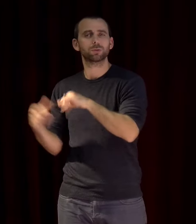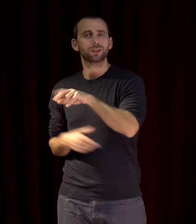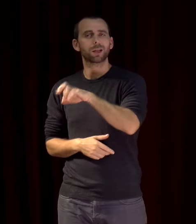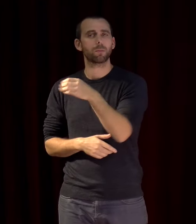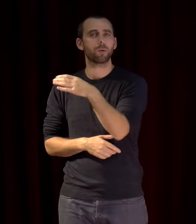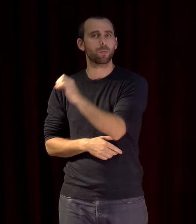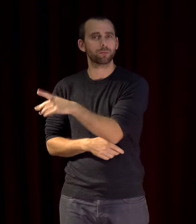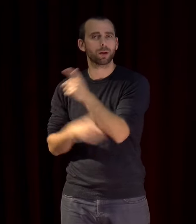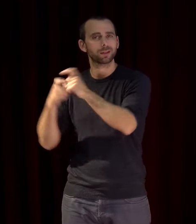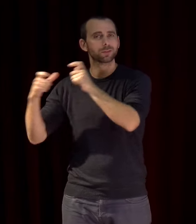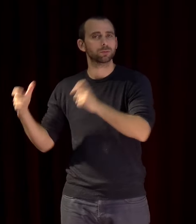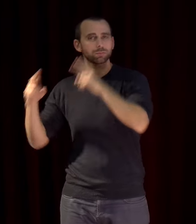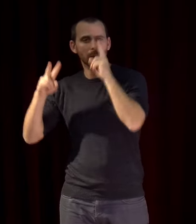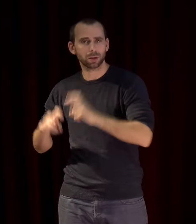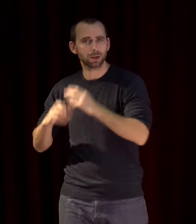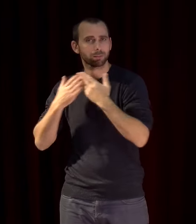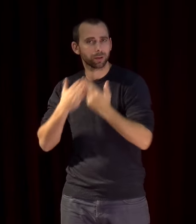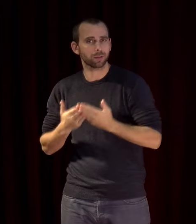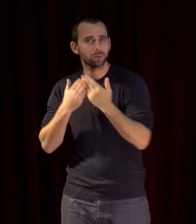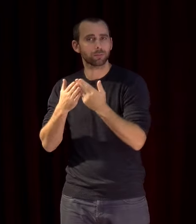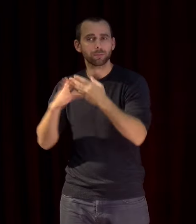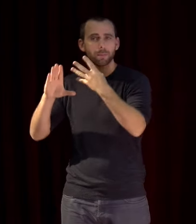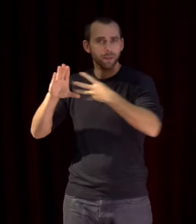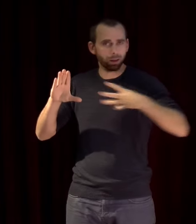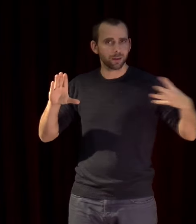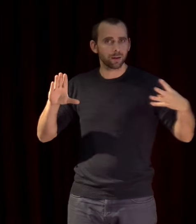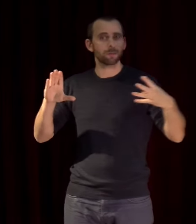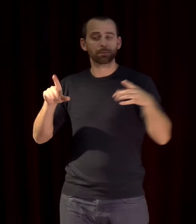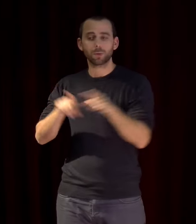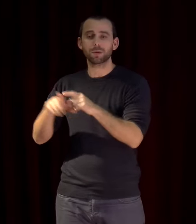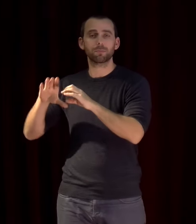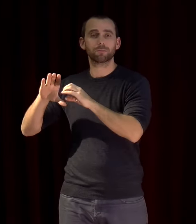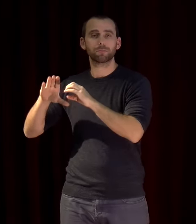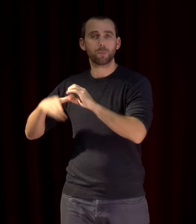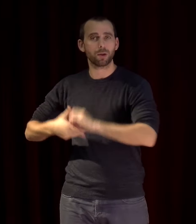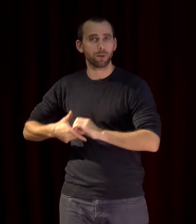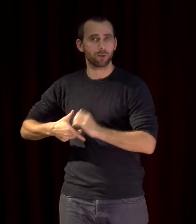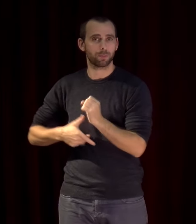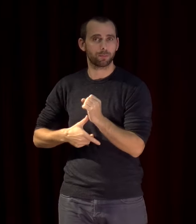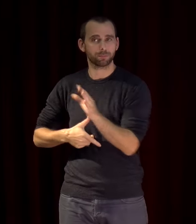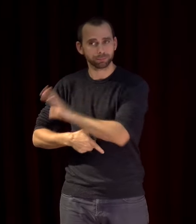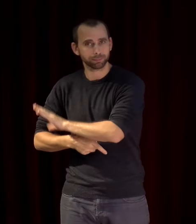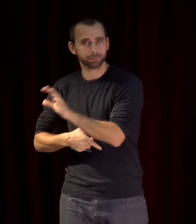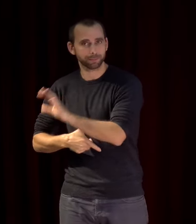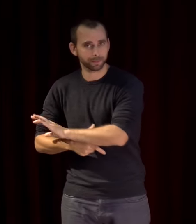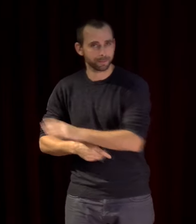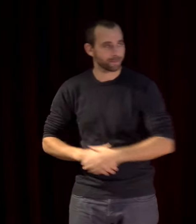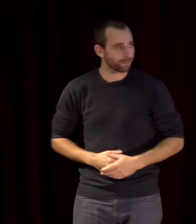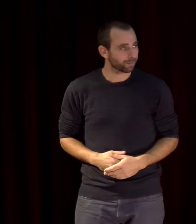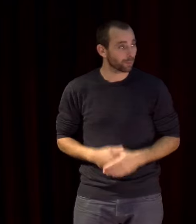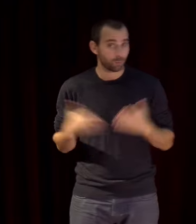méditerranée Moyen-Orient. Voilà, pour l'introduction donc, on va te laisser la